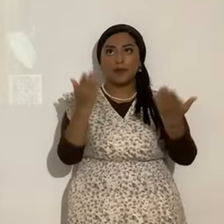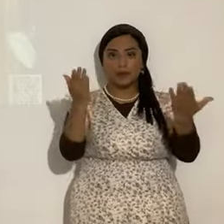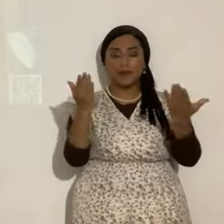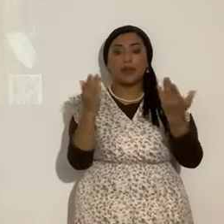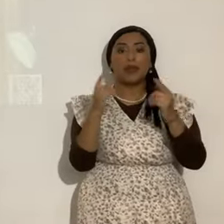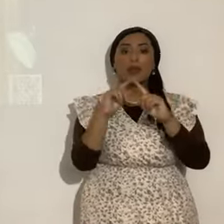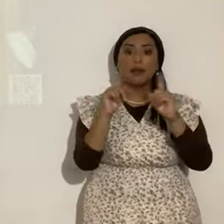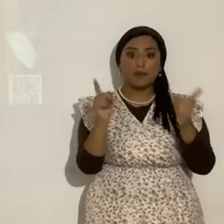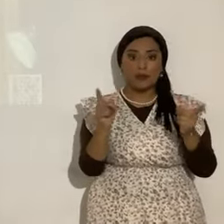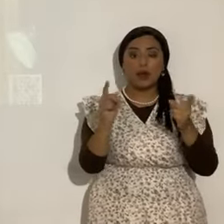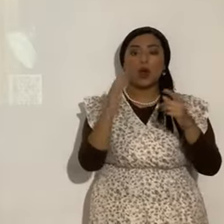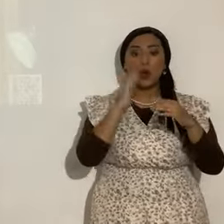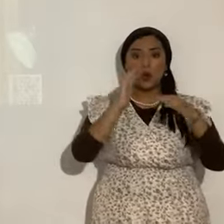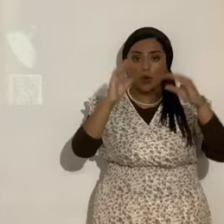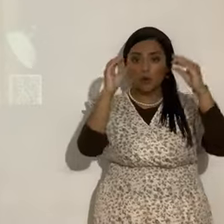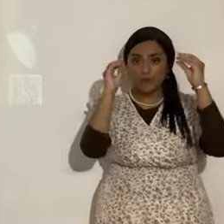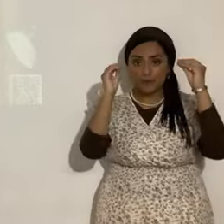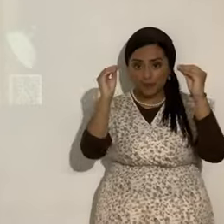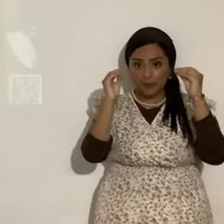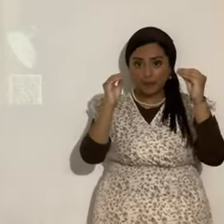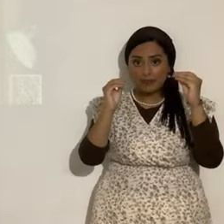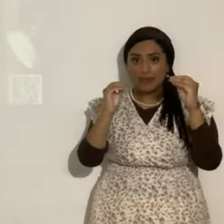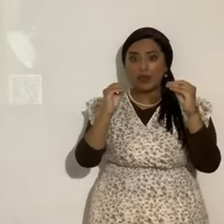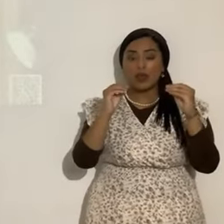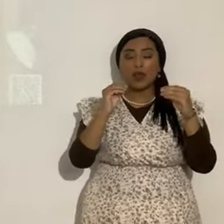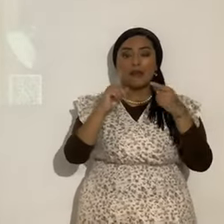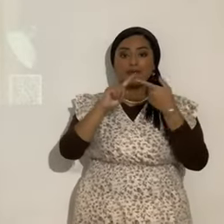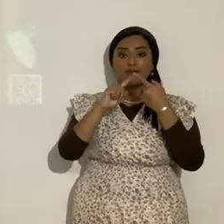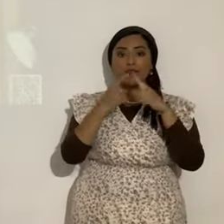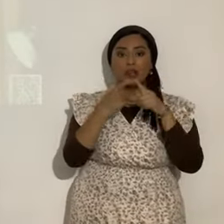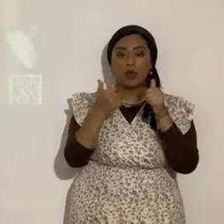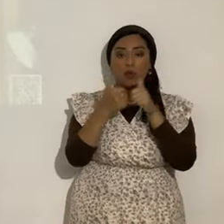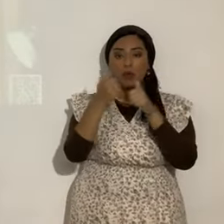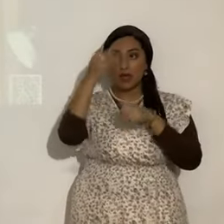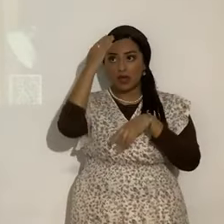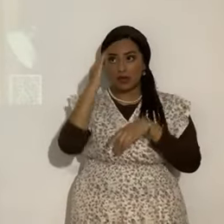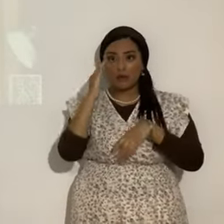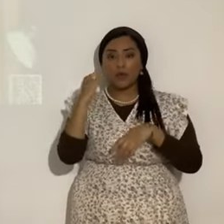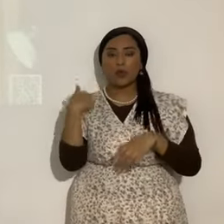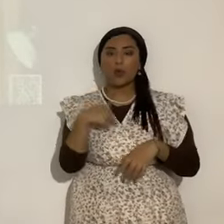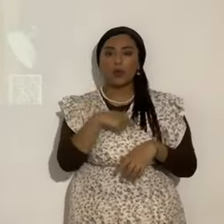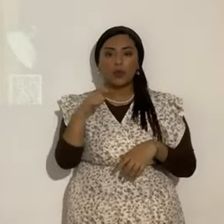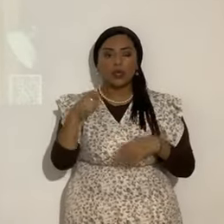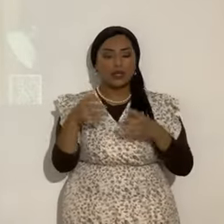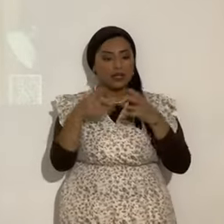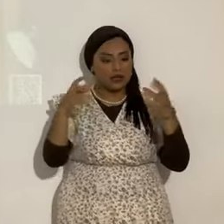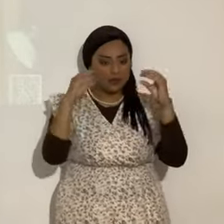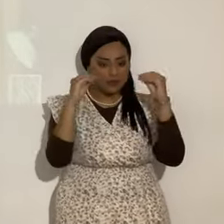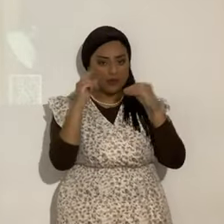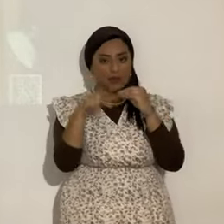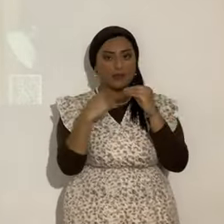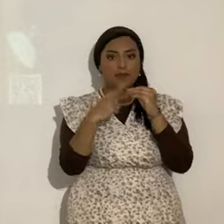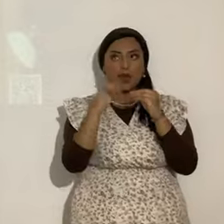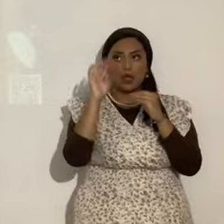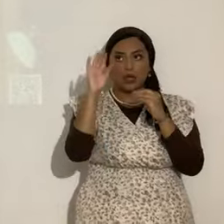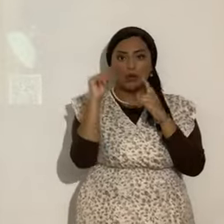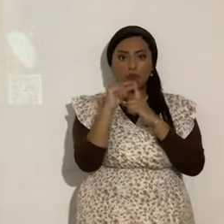Pero les voy a ministrar ser amigos de Elohim. Necesitamos mucha ministración de la palabra. Y también